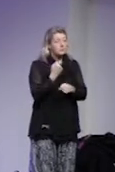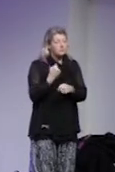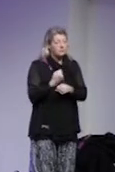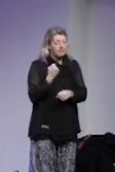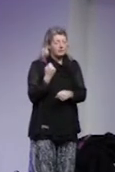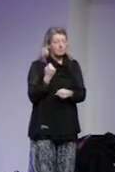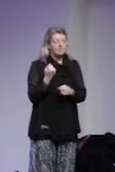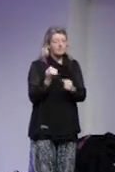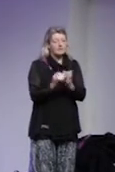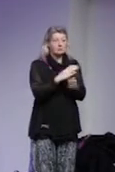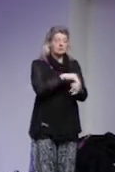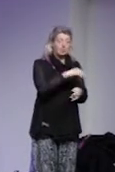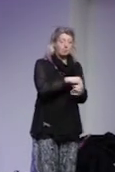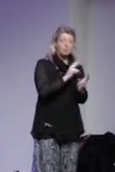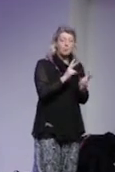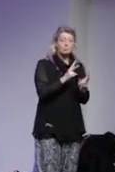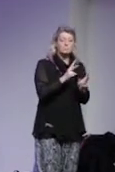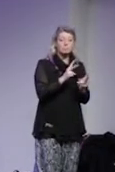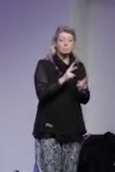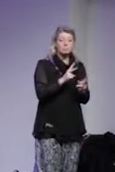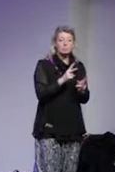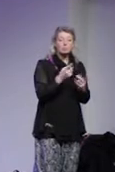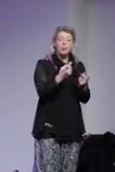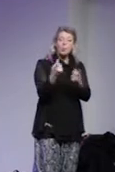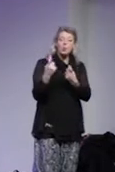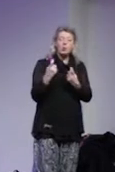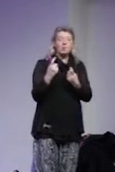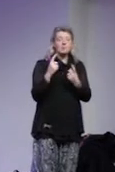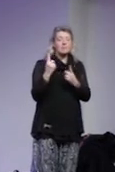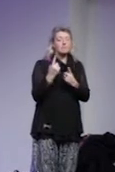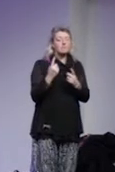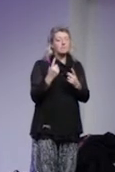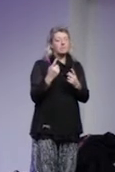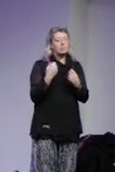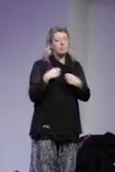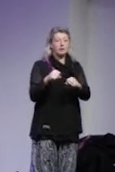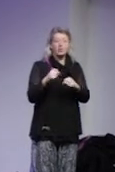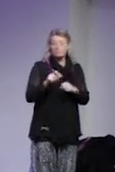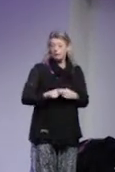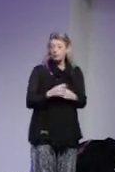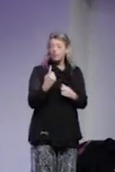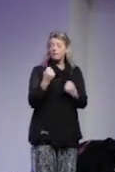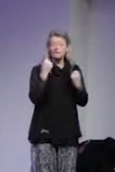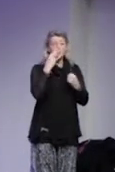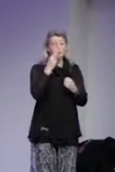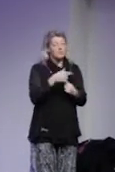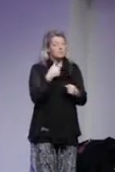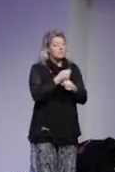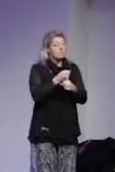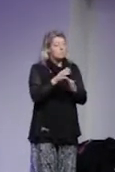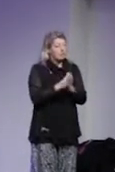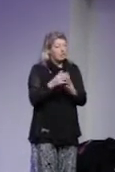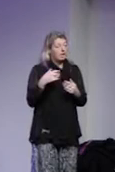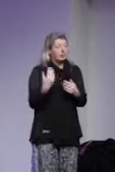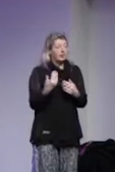i Sverige och för möjligheterna för människor att engagera sig ideellt. Och en av de viktiga frågorna som vi arbetar med är